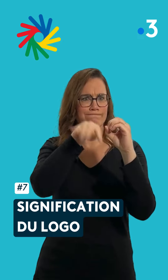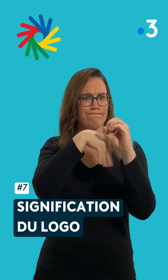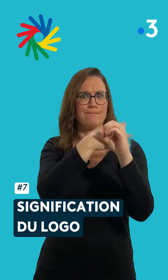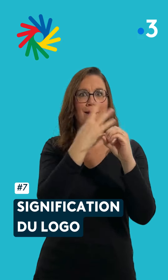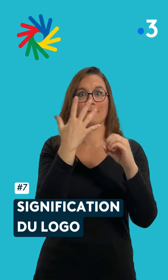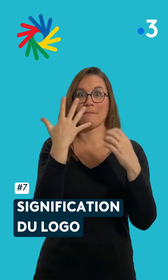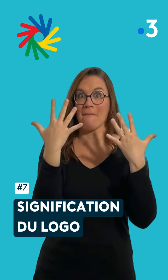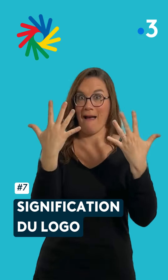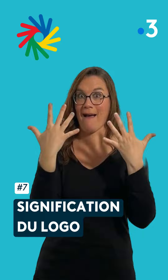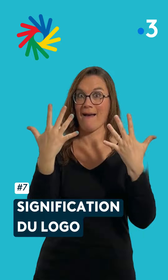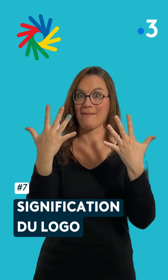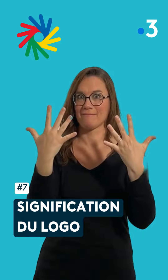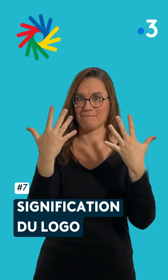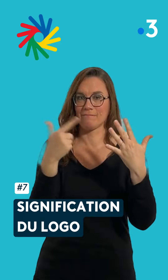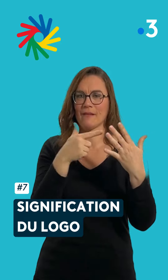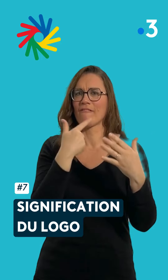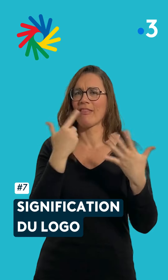sont avant tout visuels.